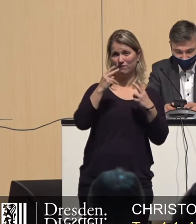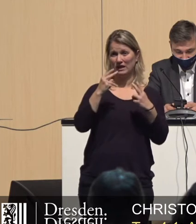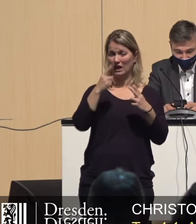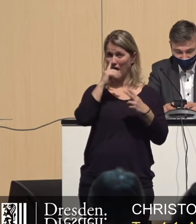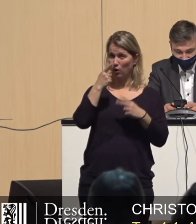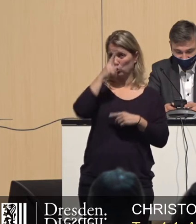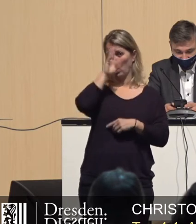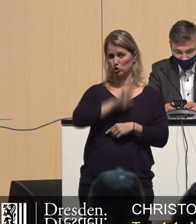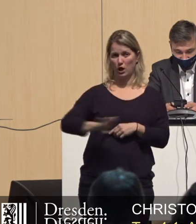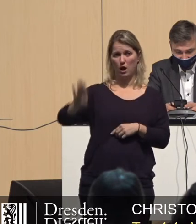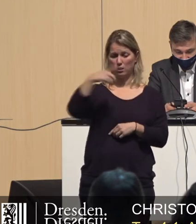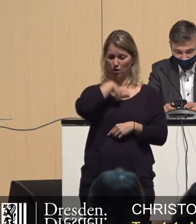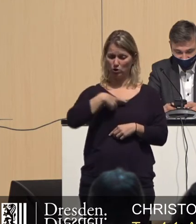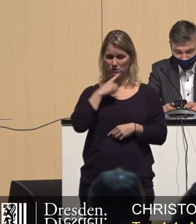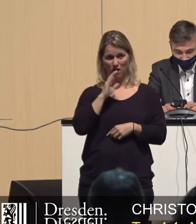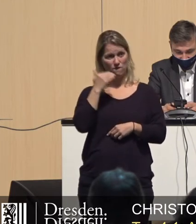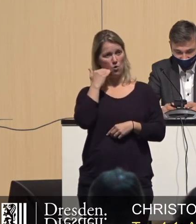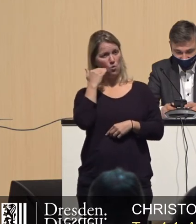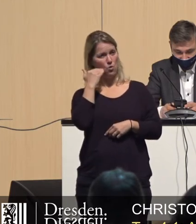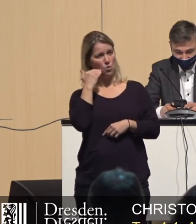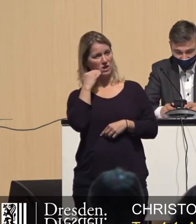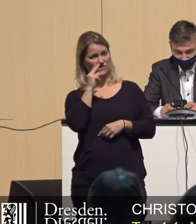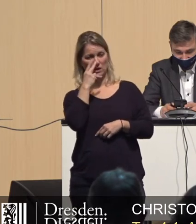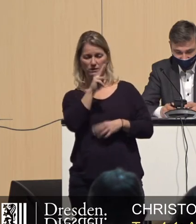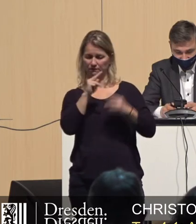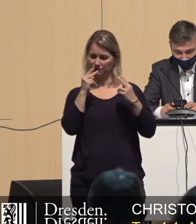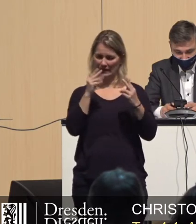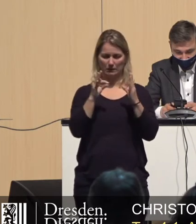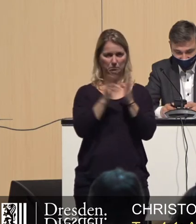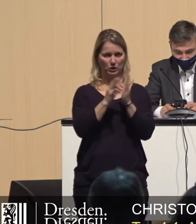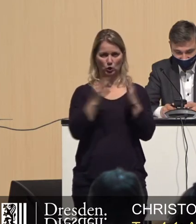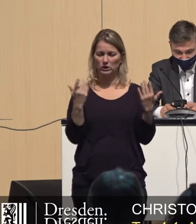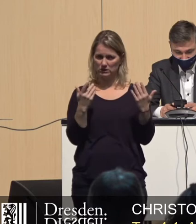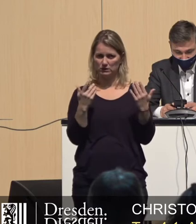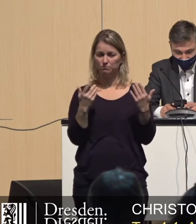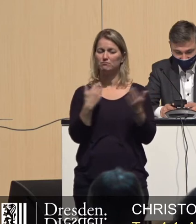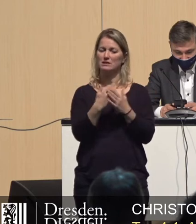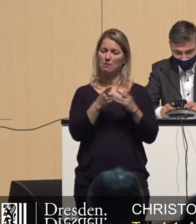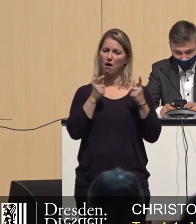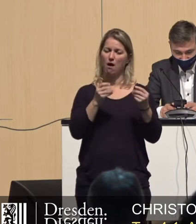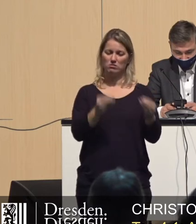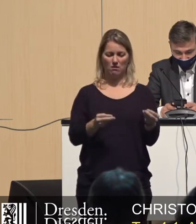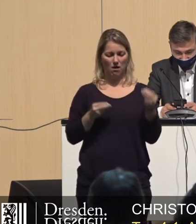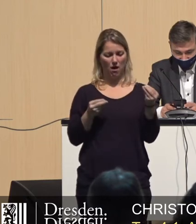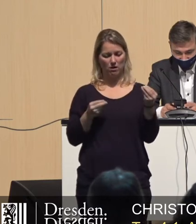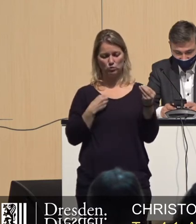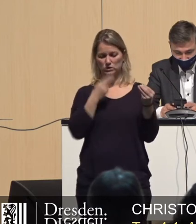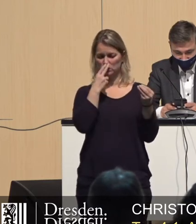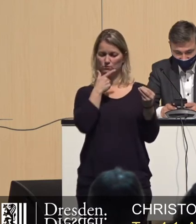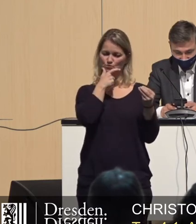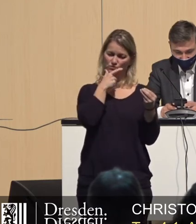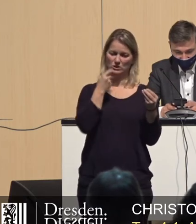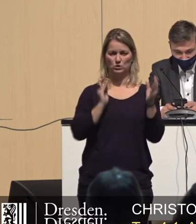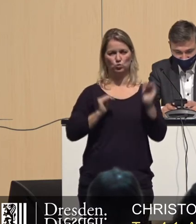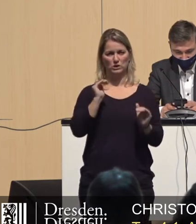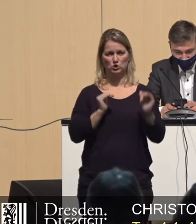was sehr wichtig ist und wo man auch mit einer gewissen Differenziertheit die Anträge sehen sollte. Diese Differenziertheit habe ich